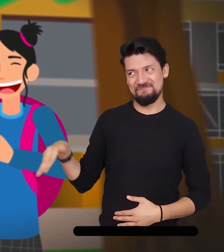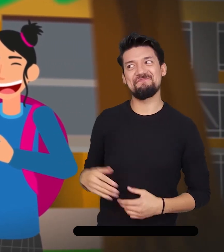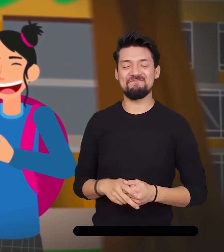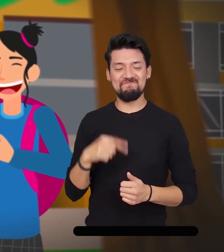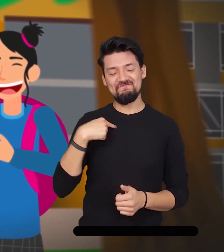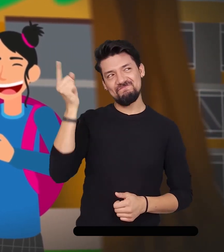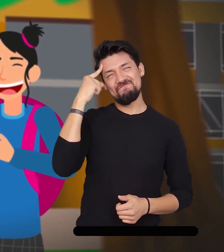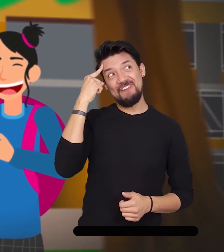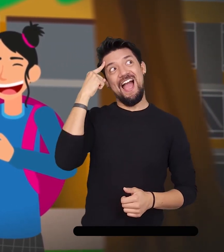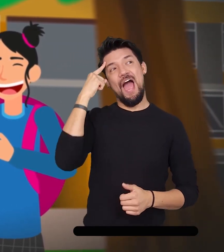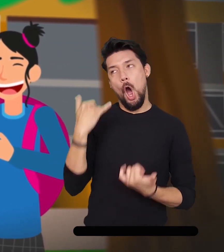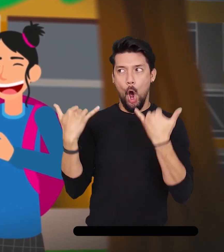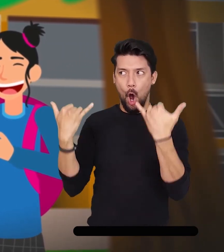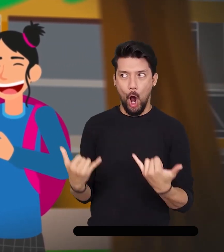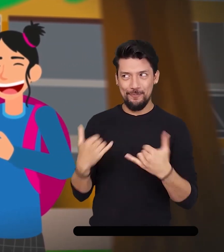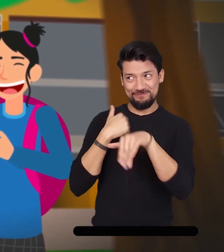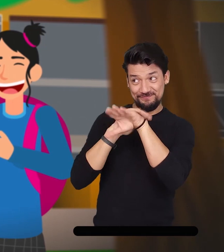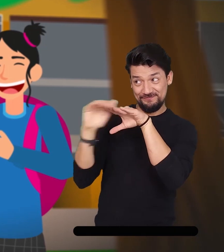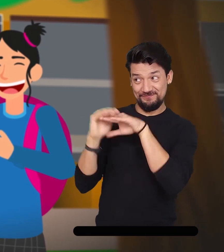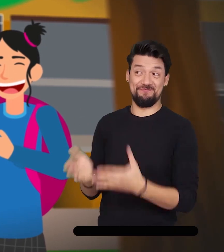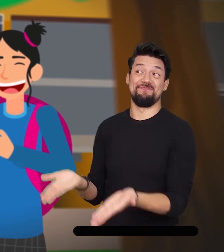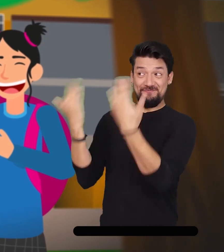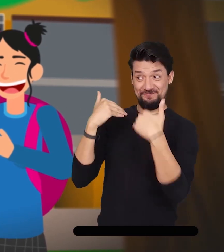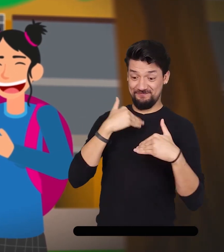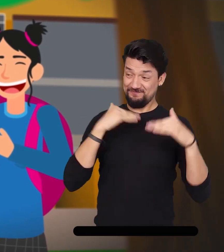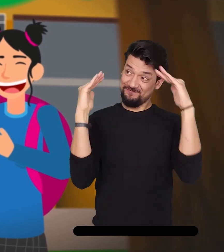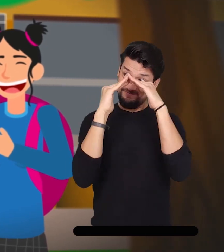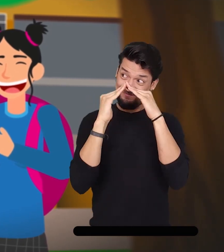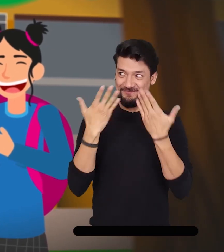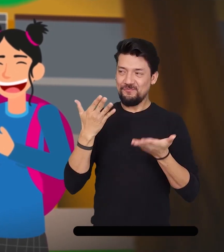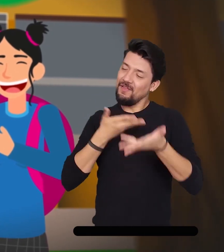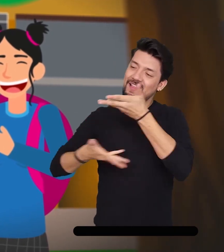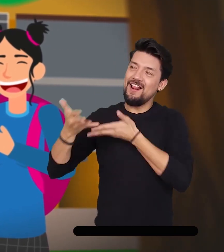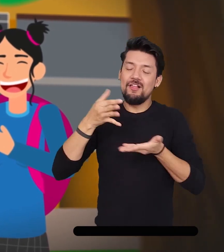oigan, se me ocurrió una idea. Los invito a mi casa a tomar café. Vamos.